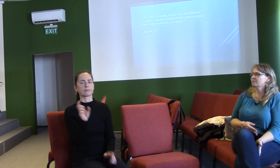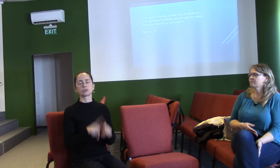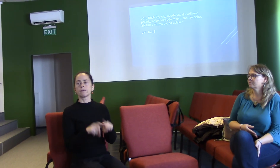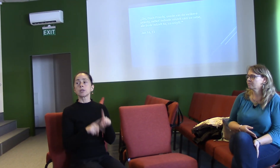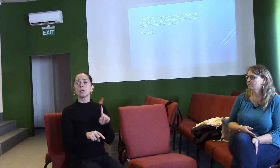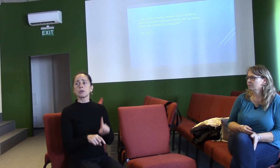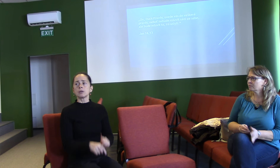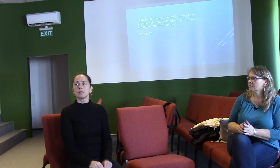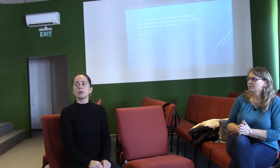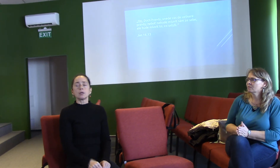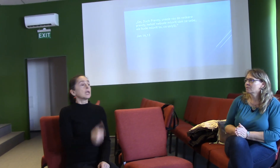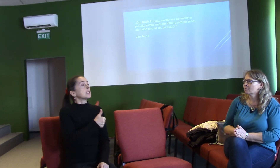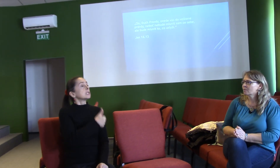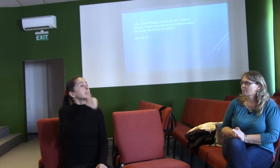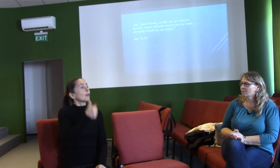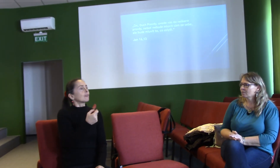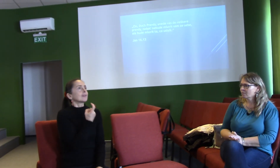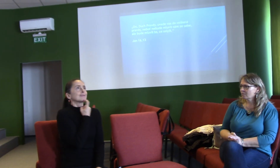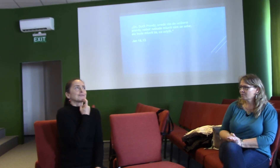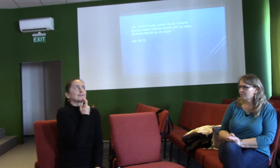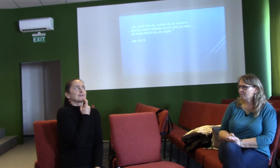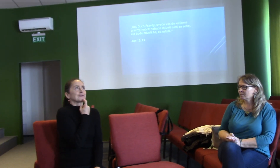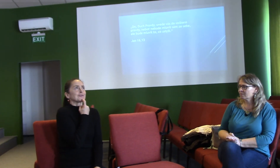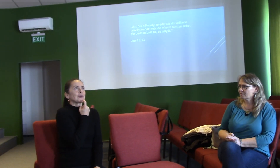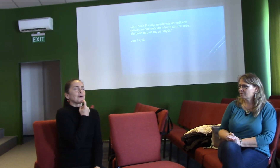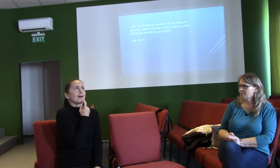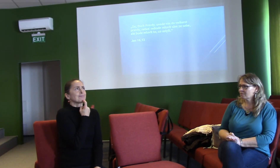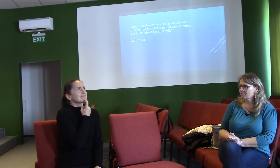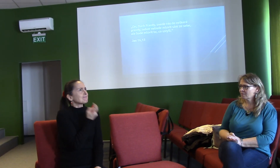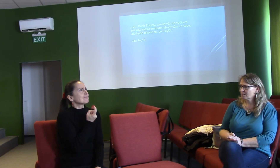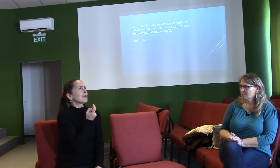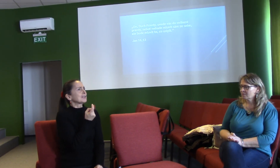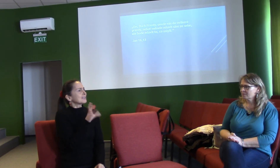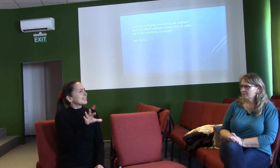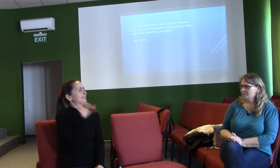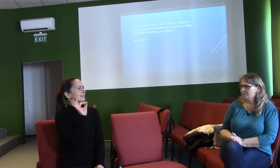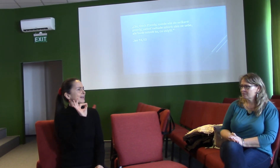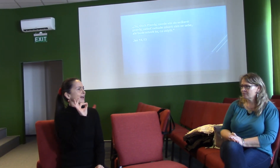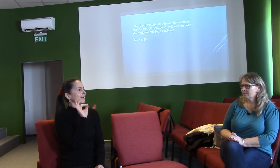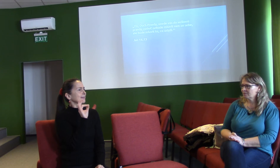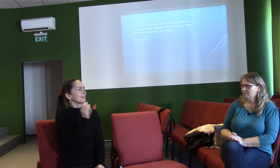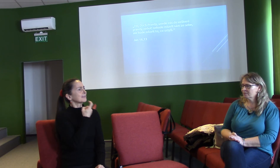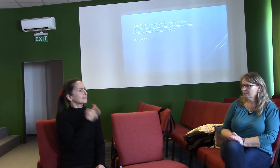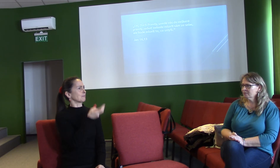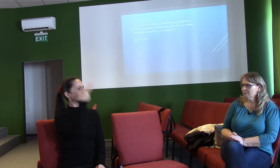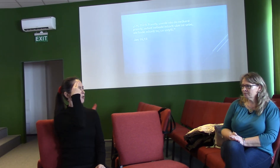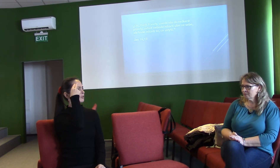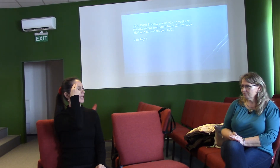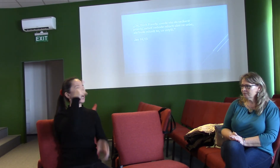nejprve je to touha poznat, nalézt. V Izaiáši 55, 6 máme takovou výzvu